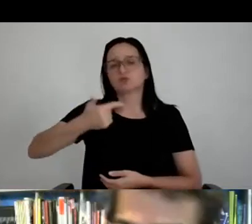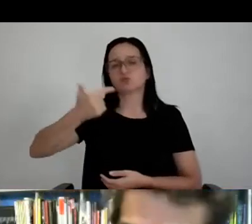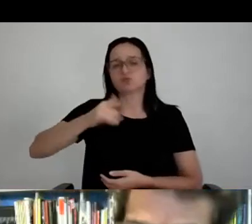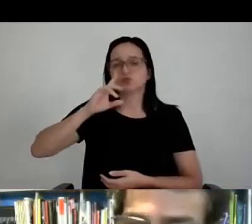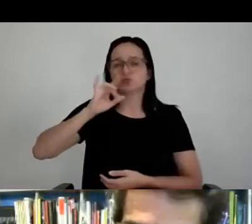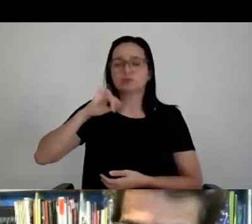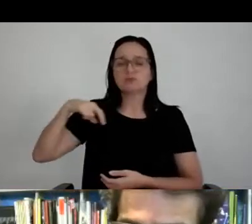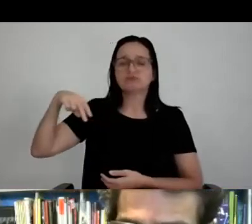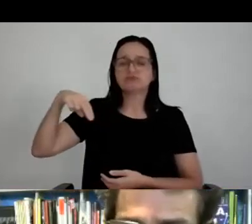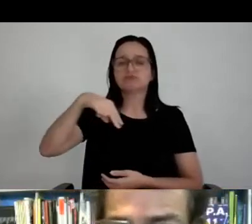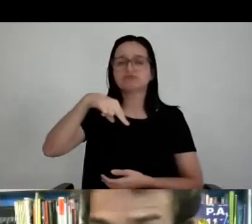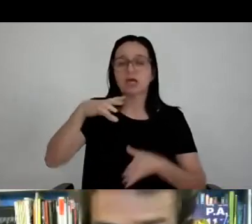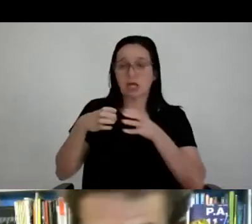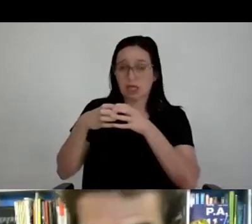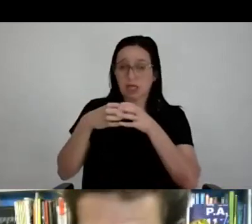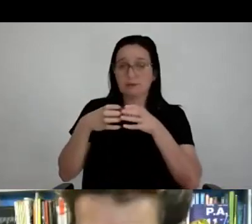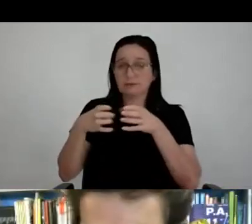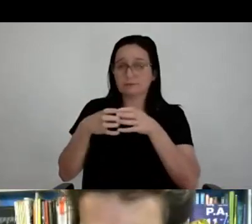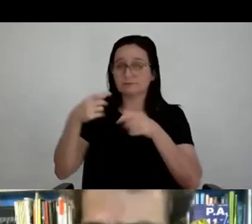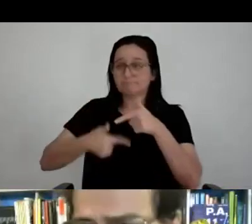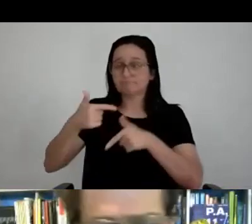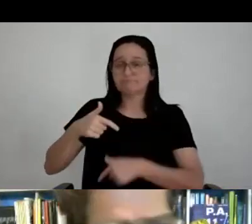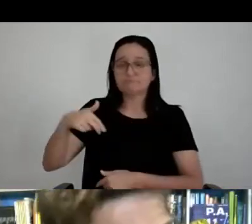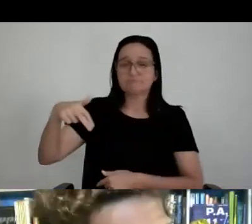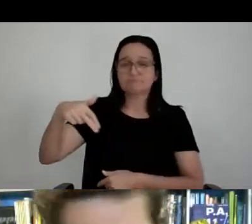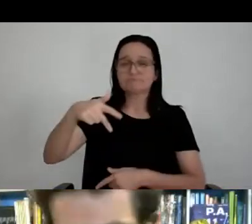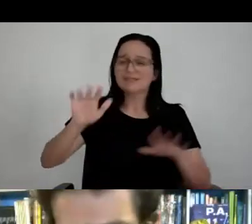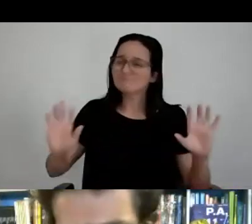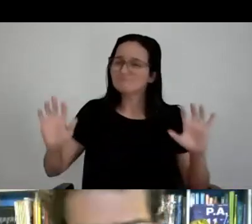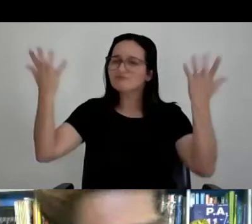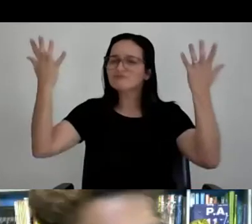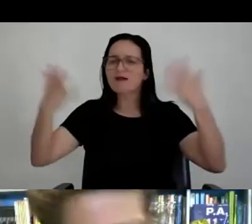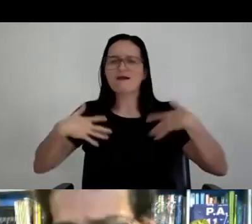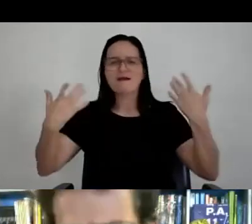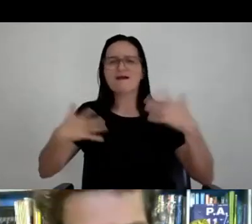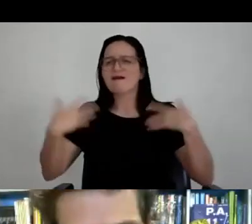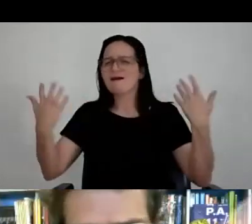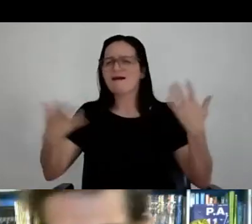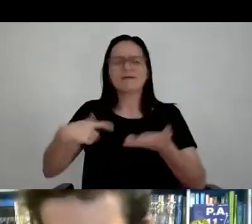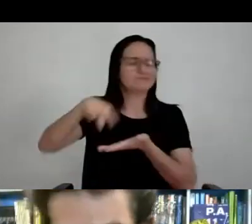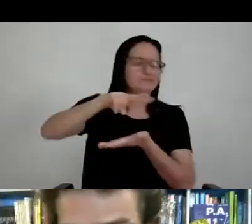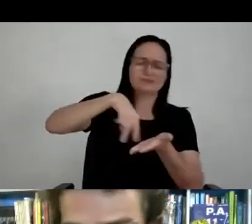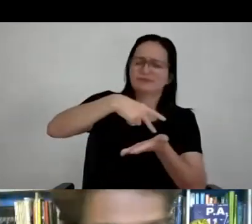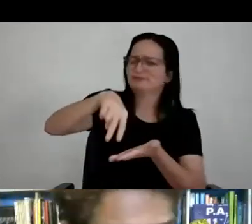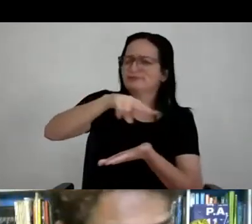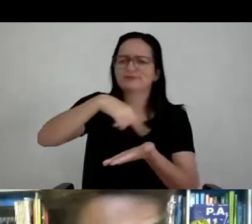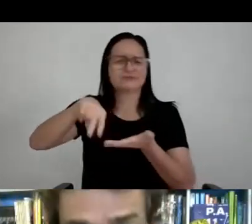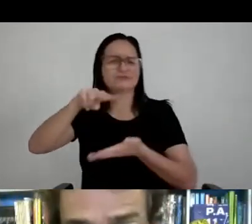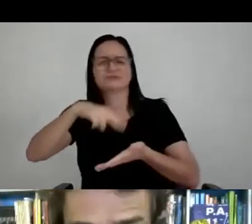com a equipe nossa que estava lá. E a gente comemorou ali muito. Ficamos horas ali, dançamos, subimos, rodamos.